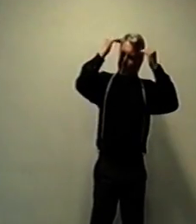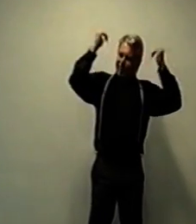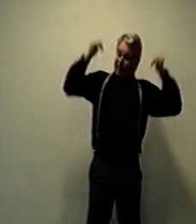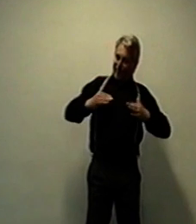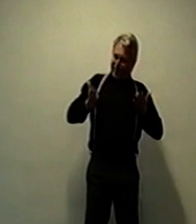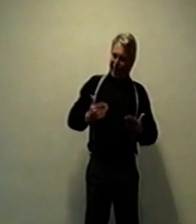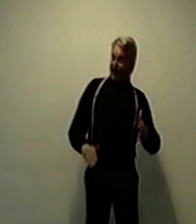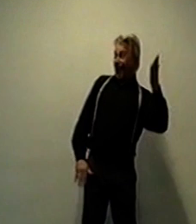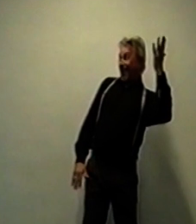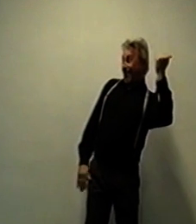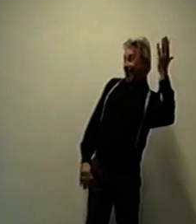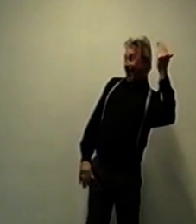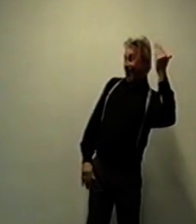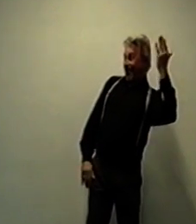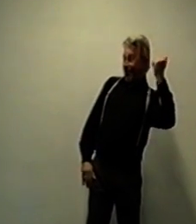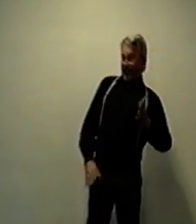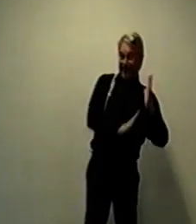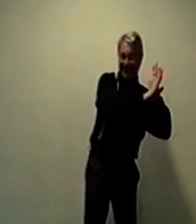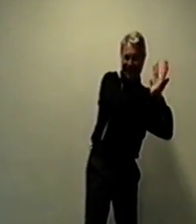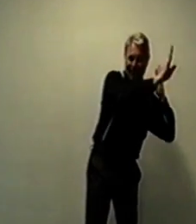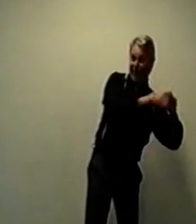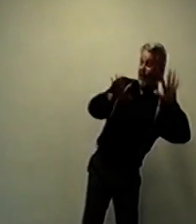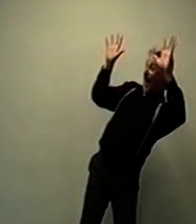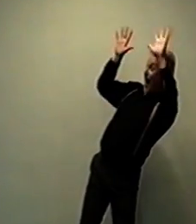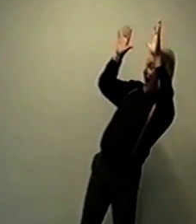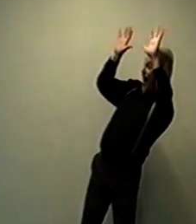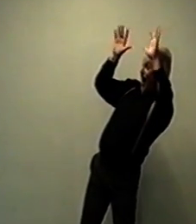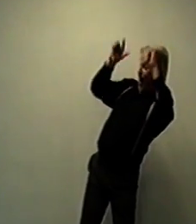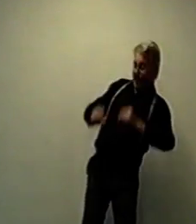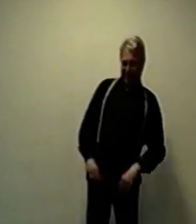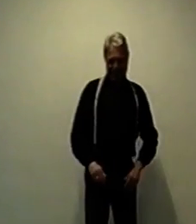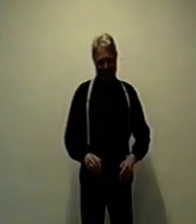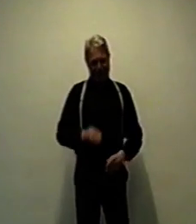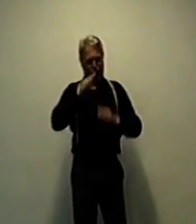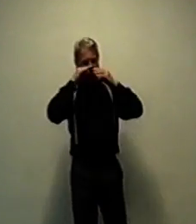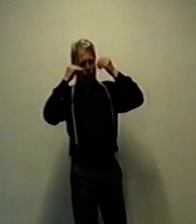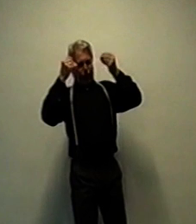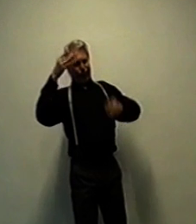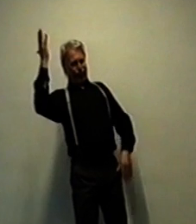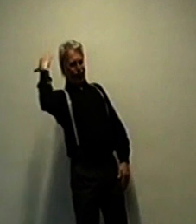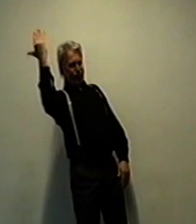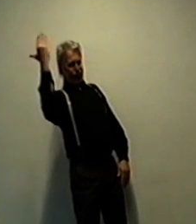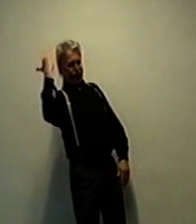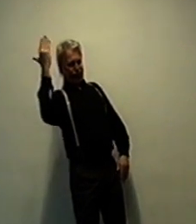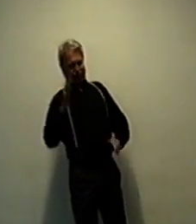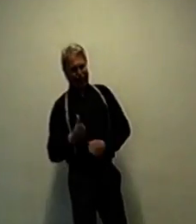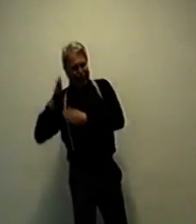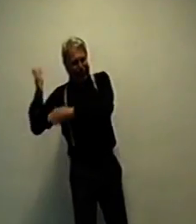ihre Gnade die schlimmste Strafe. Ich wollte mit dieser Aussage nichts für mich erreichen. Ich wollte sie nur auf die Wahrheit